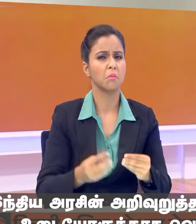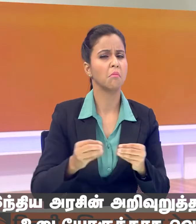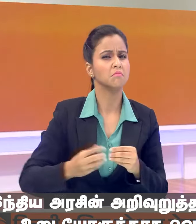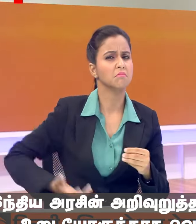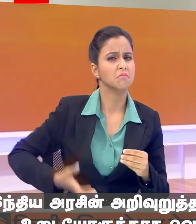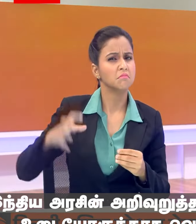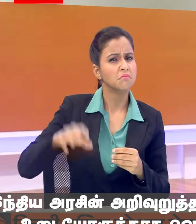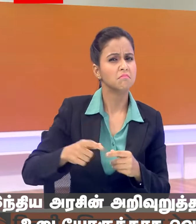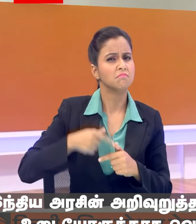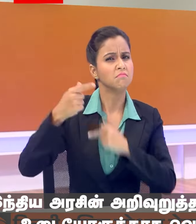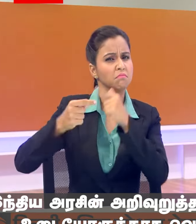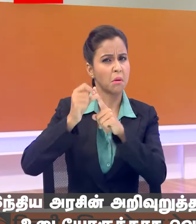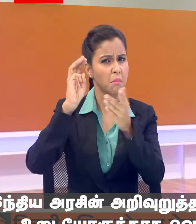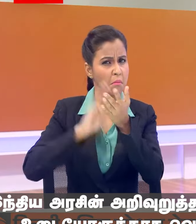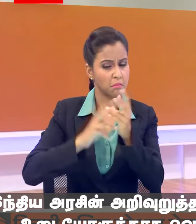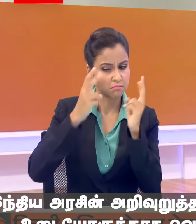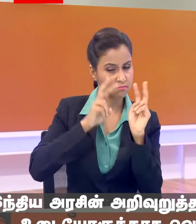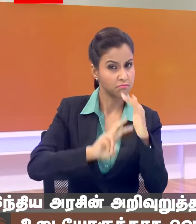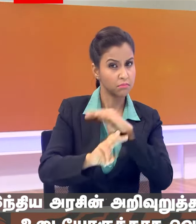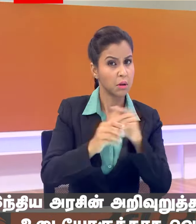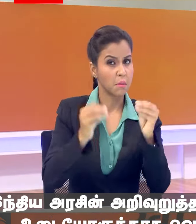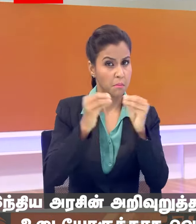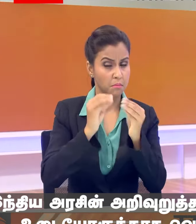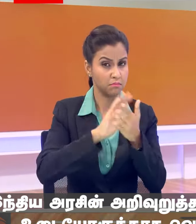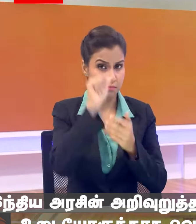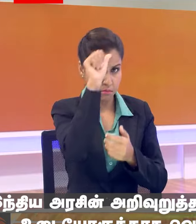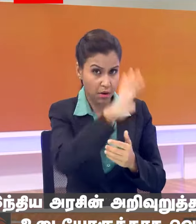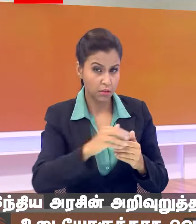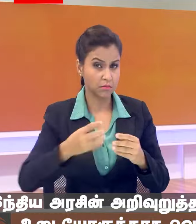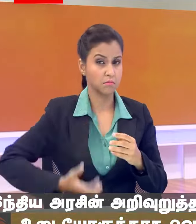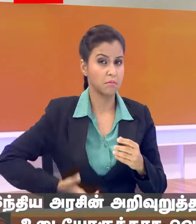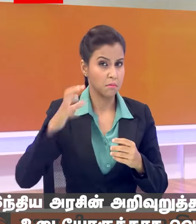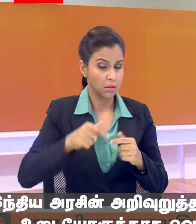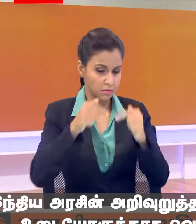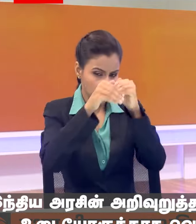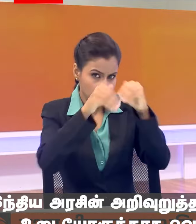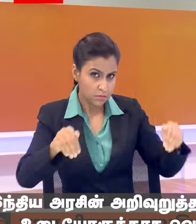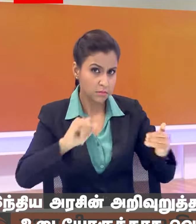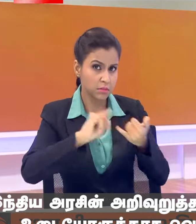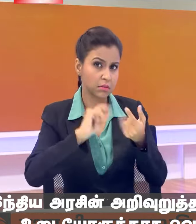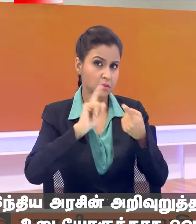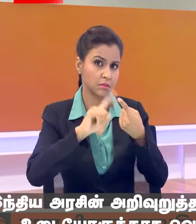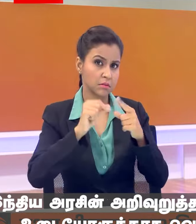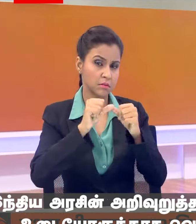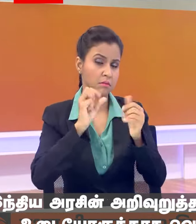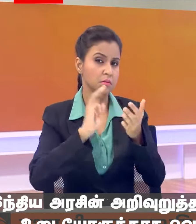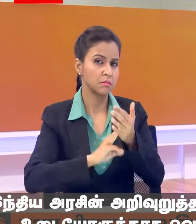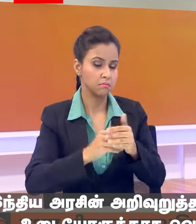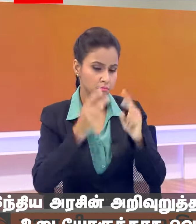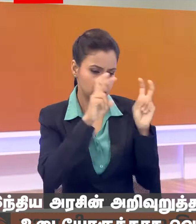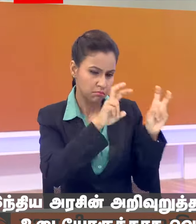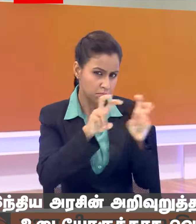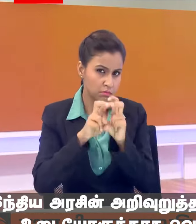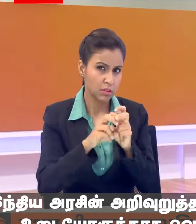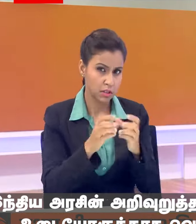हालात के मदनदर नजर मोदी सरकार ने भारत, बांगलादेश सीमा पर मौजूदा इस्थिती पर नजर रखने के लिए